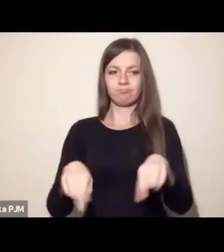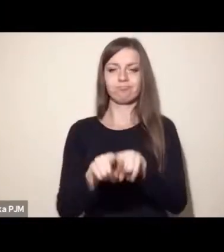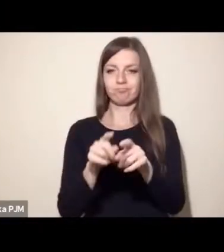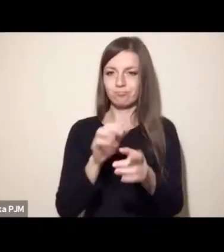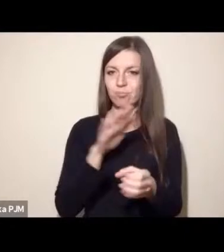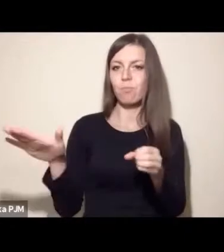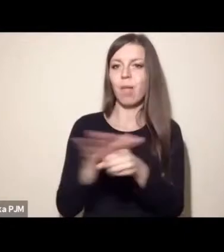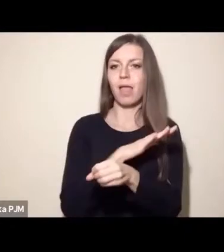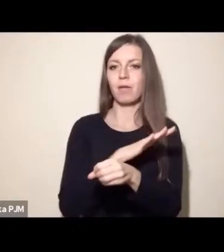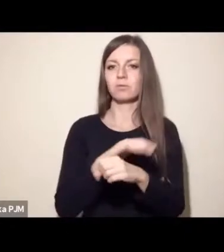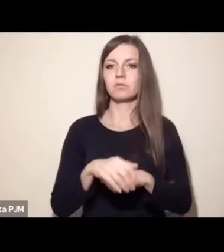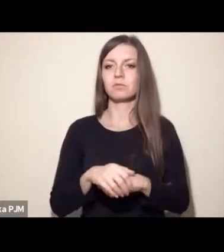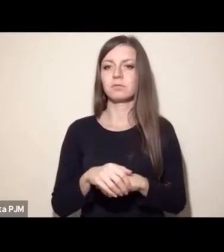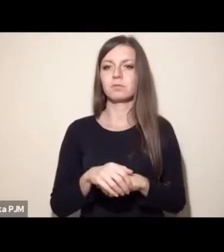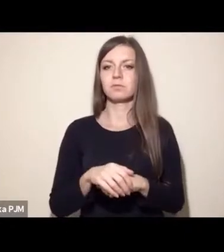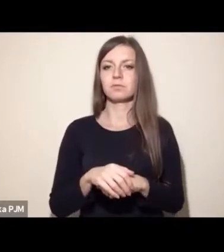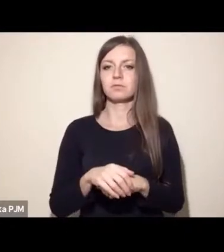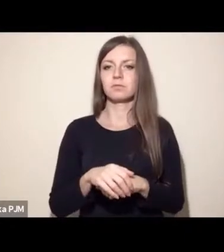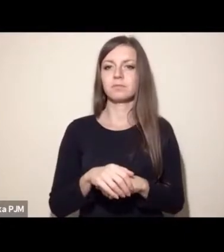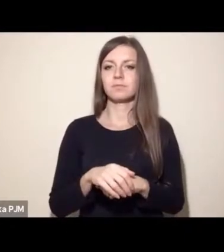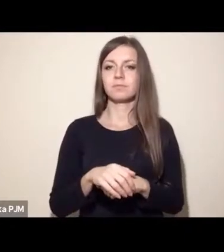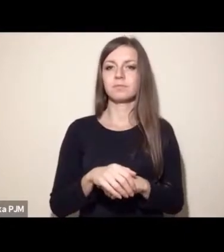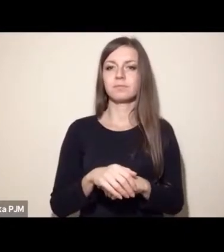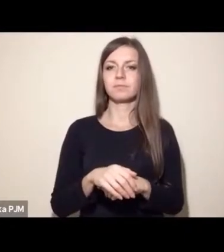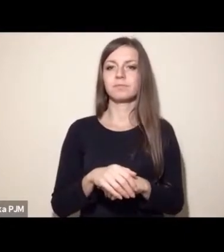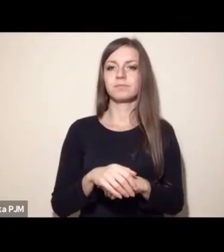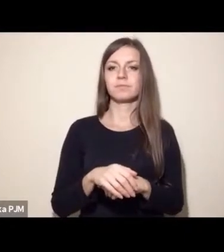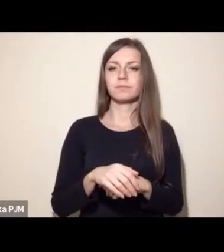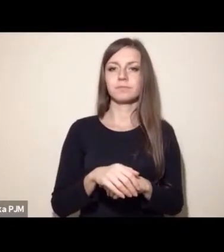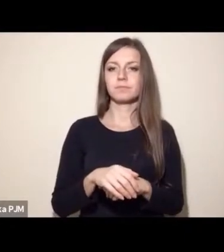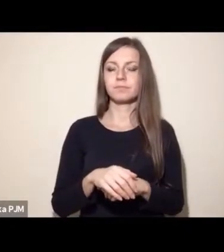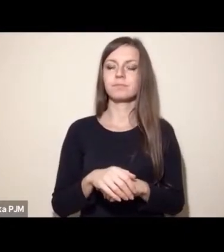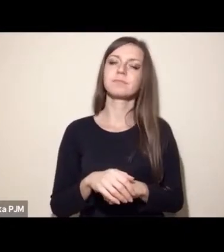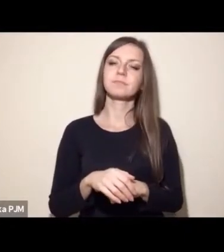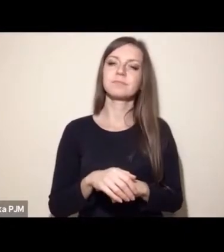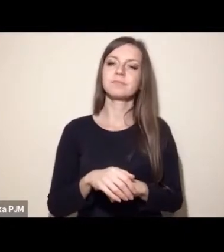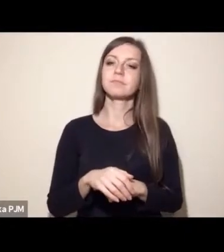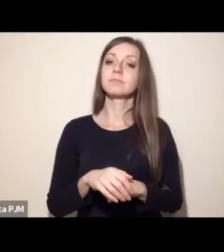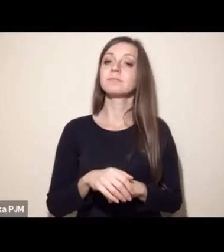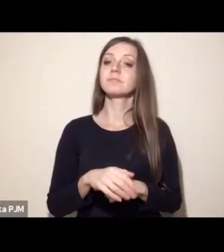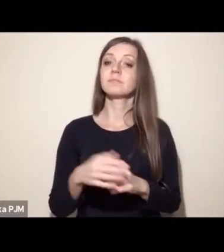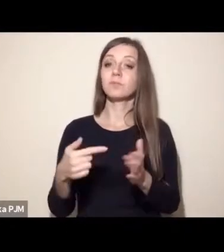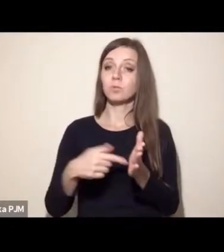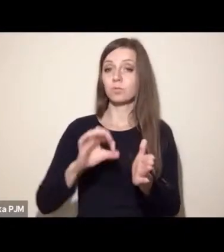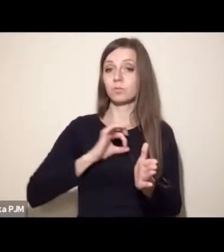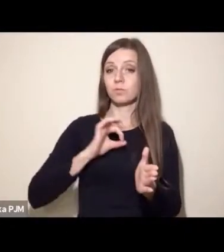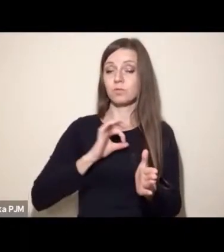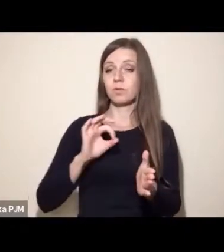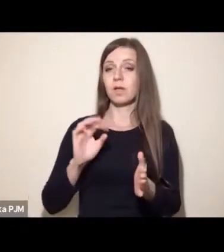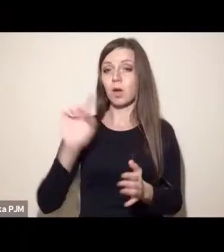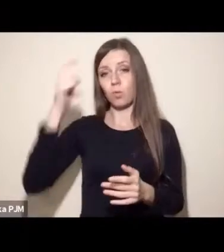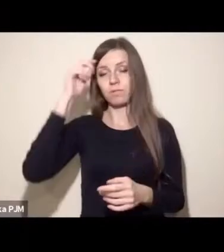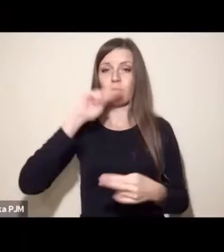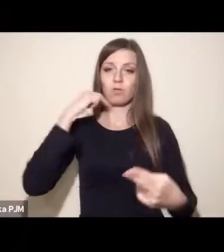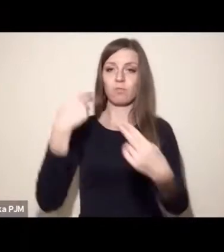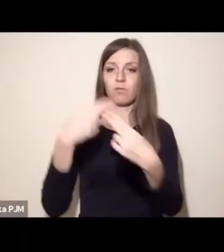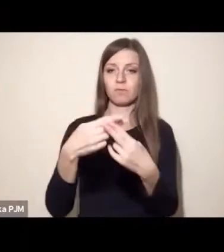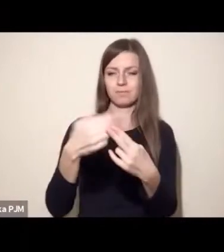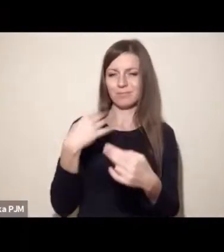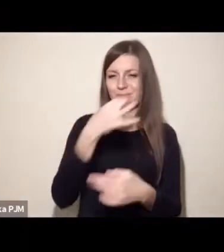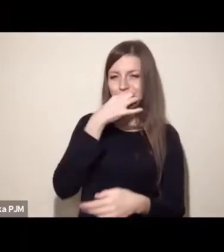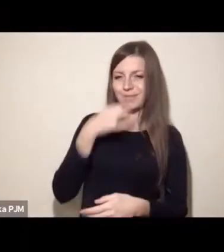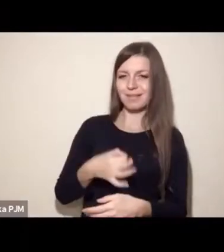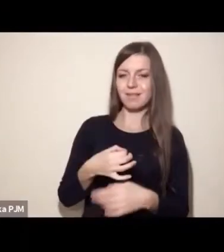wspólnotę potrzeb, interesów i wartości. No i to jest moja, pewno główna odpowiedź na pytanie,